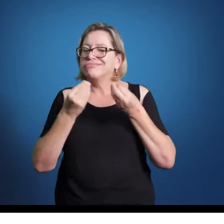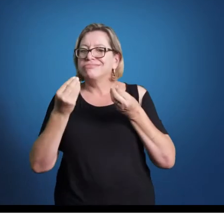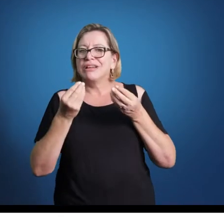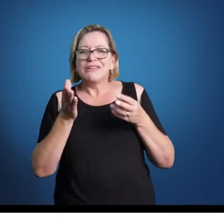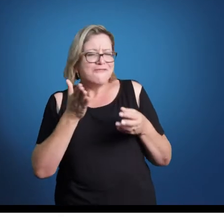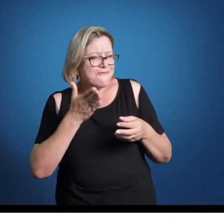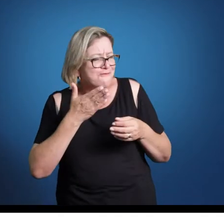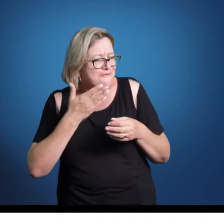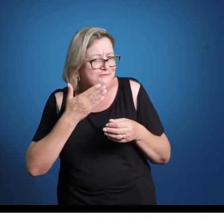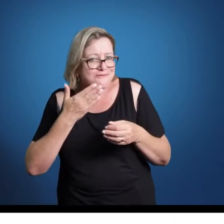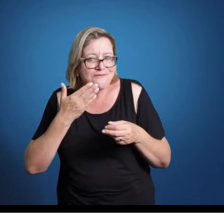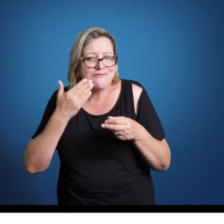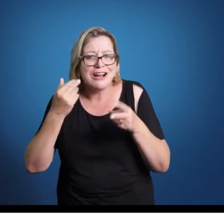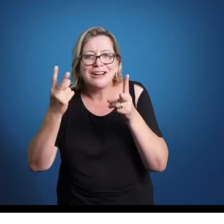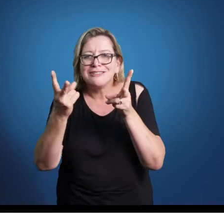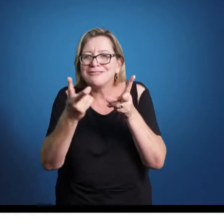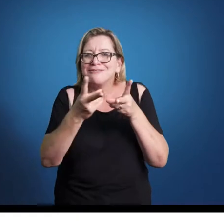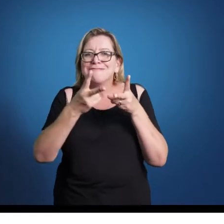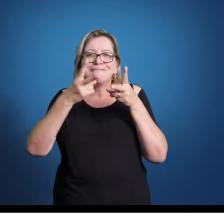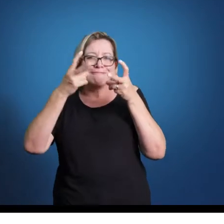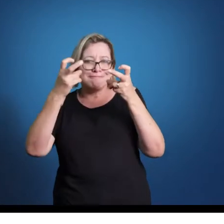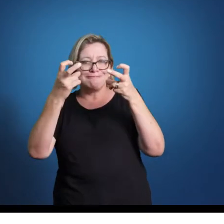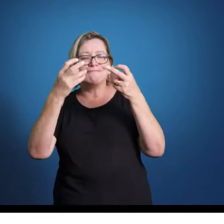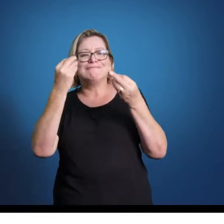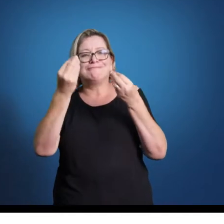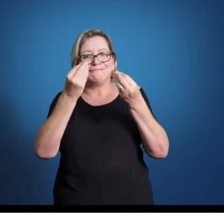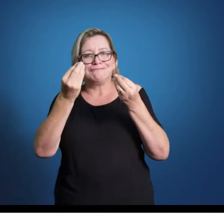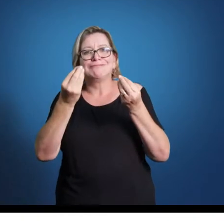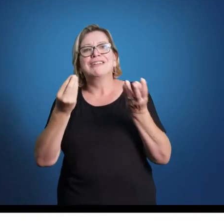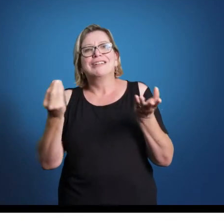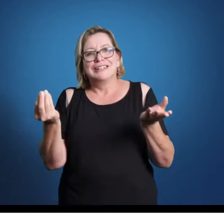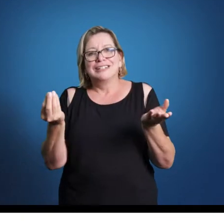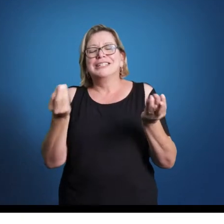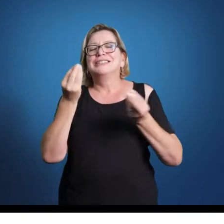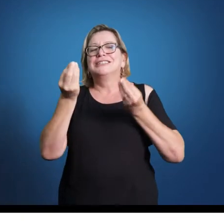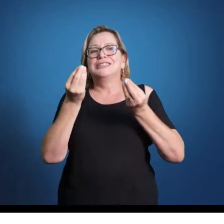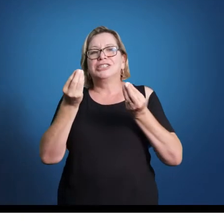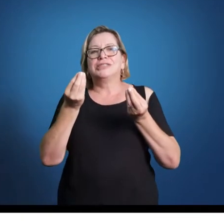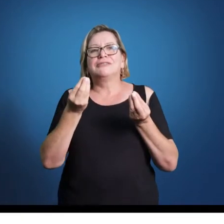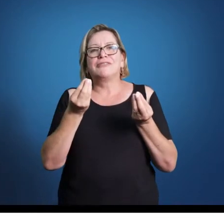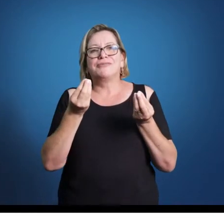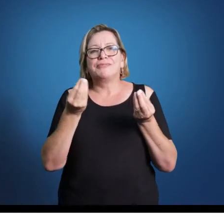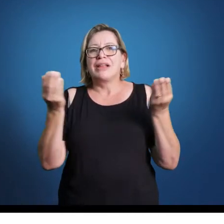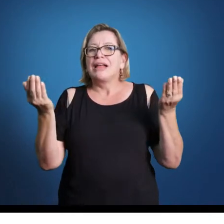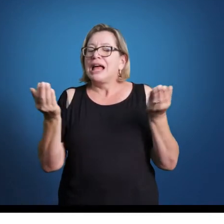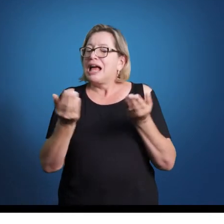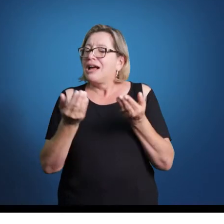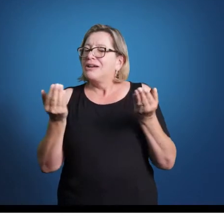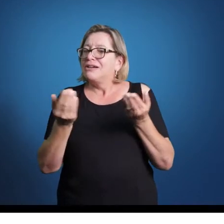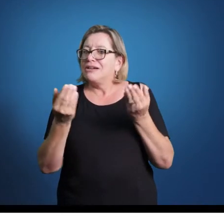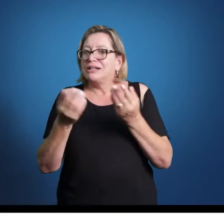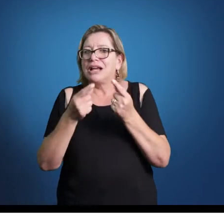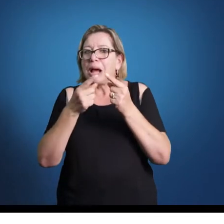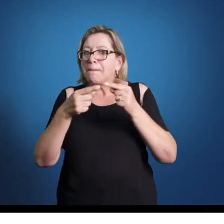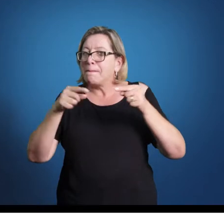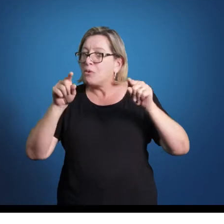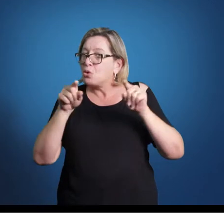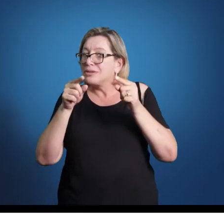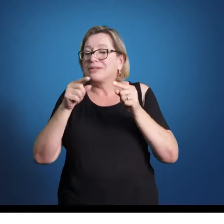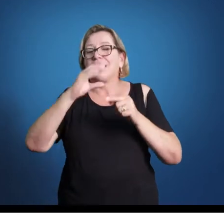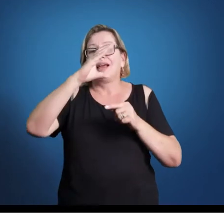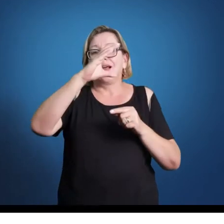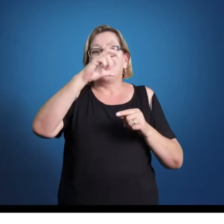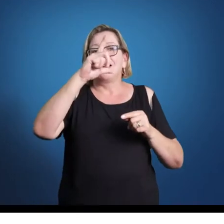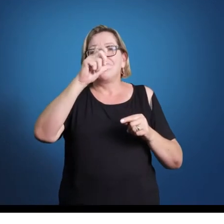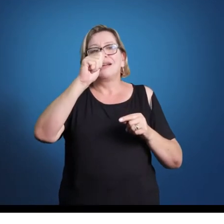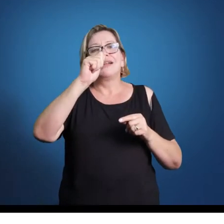colorido completamente distinto da música quase estritamente vocal do Renascimento. A música do classismo é muito diferente